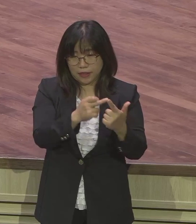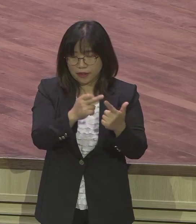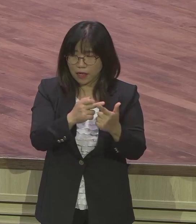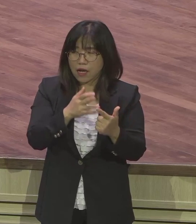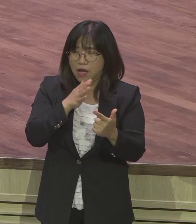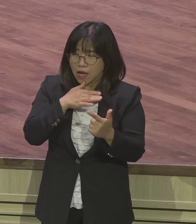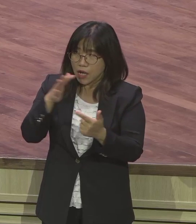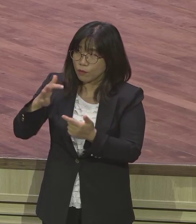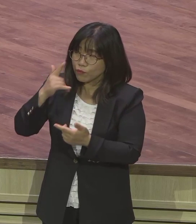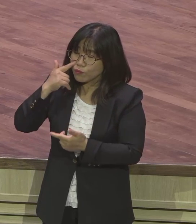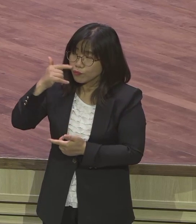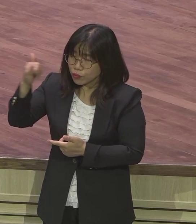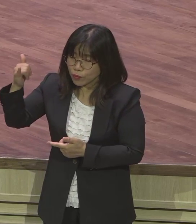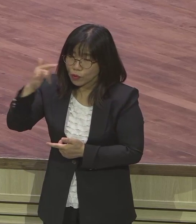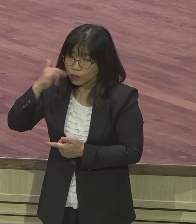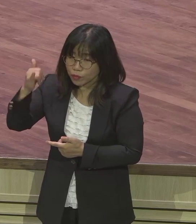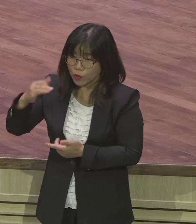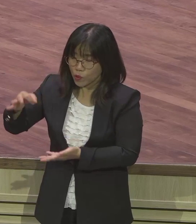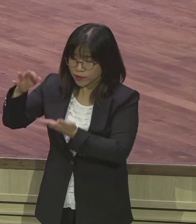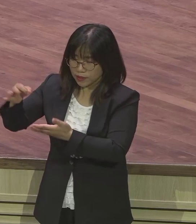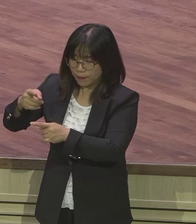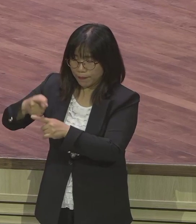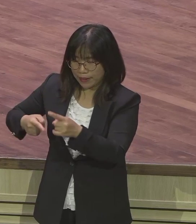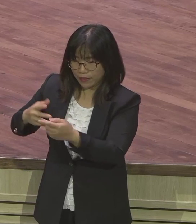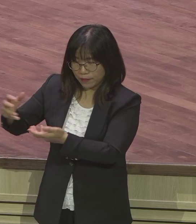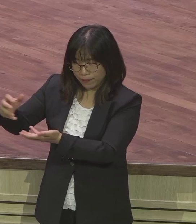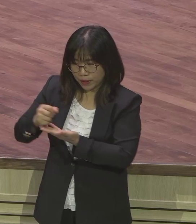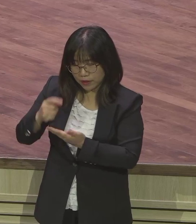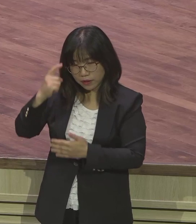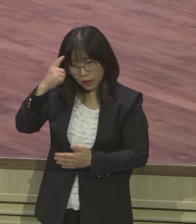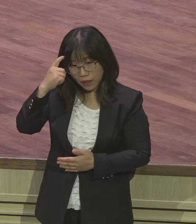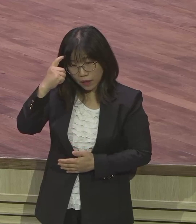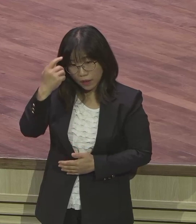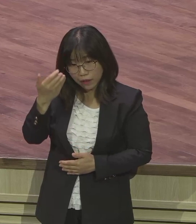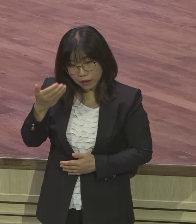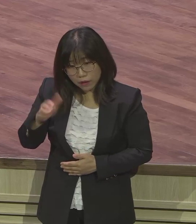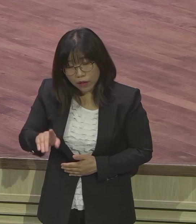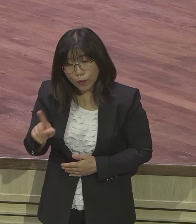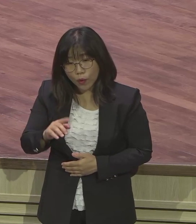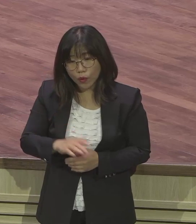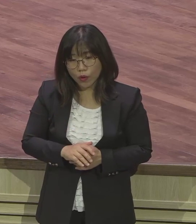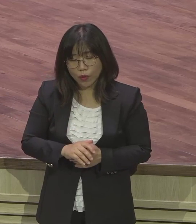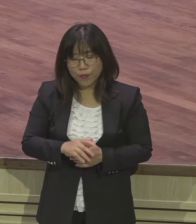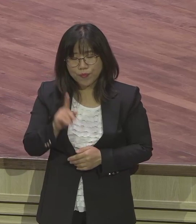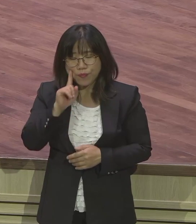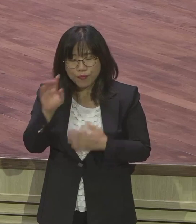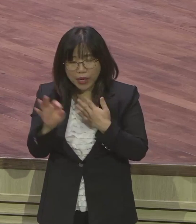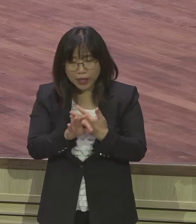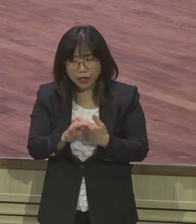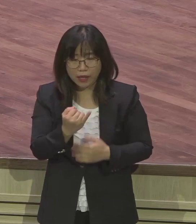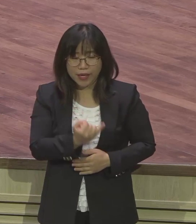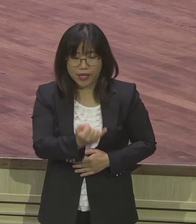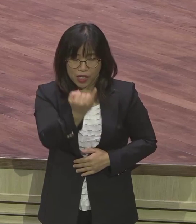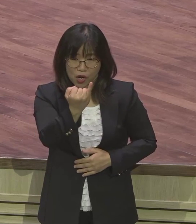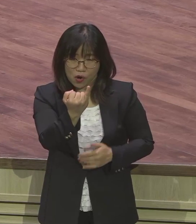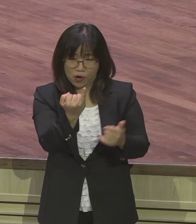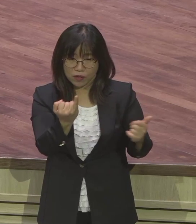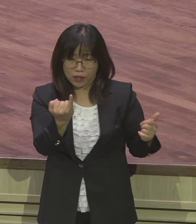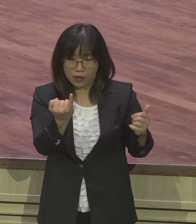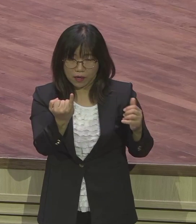이상 절반의 재산을 받게 돼 있어요 그런데 만약에 그 형 부인 다말이 자기를 통해서 그 시를 받아 아가